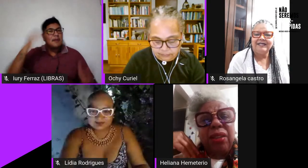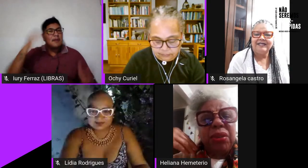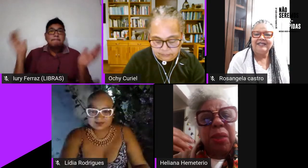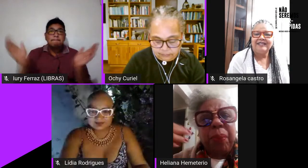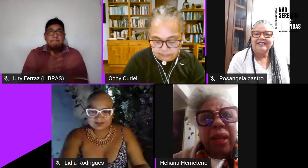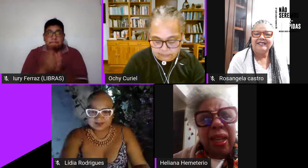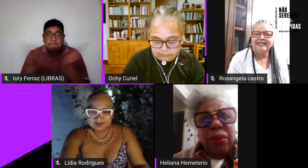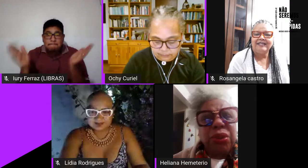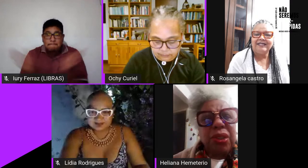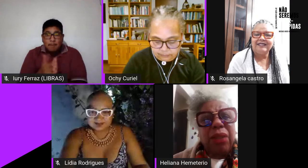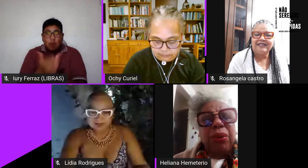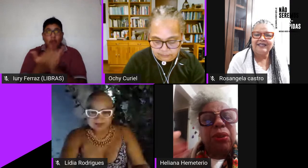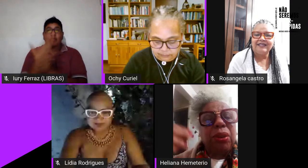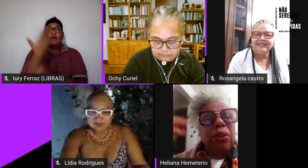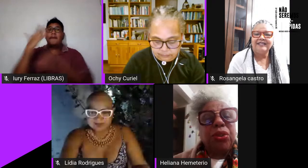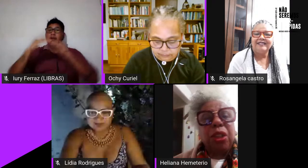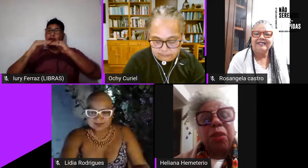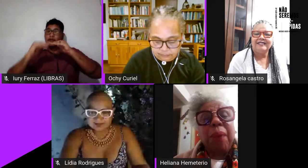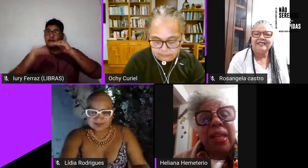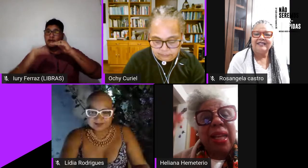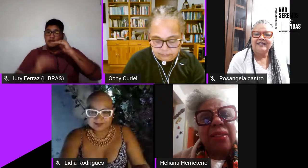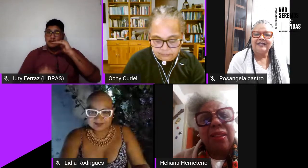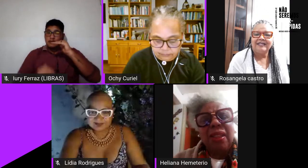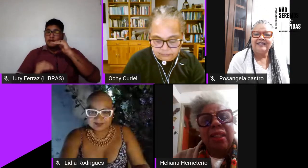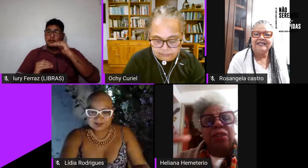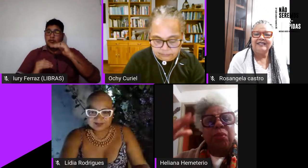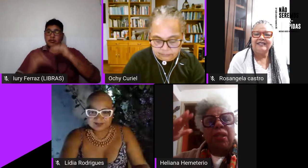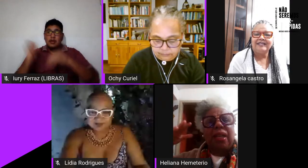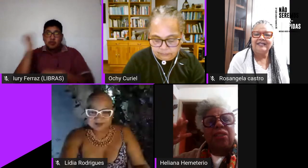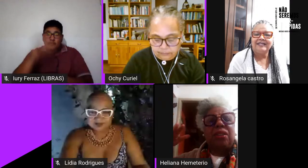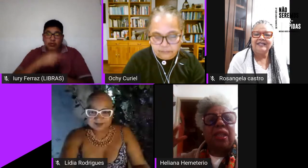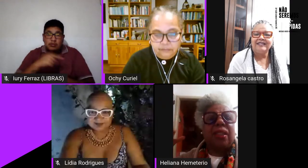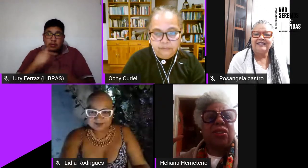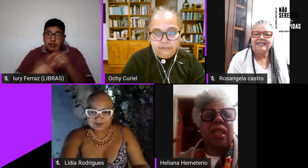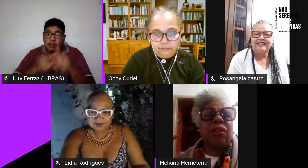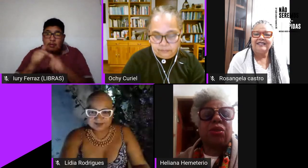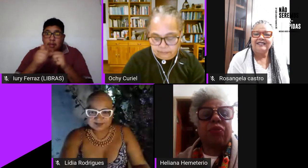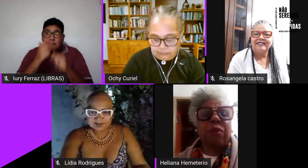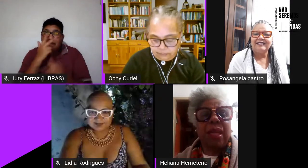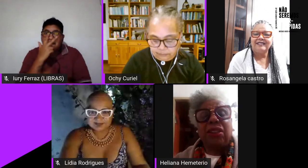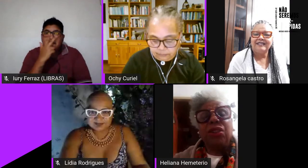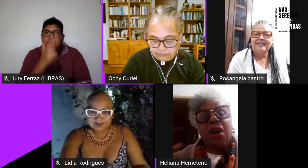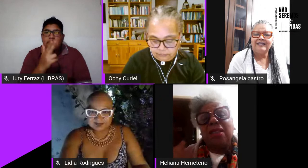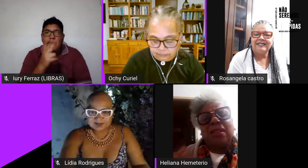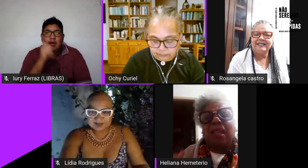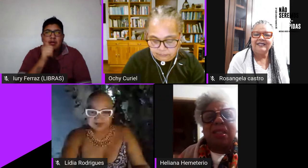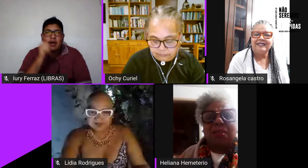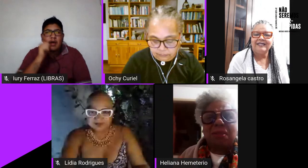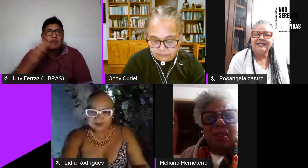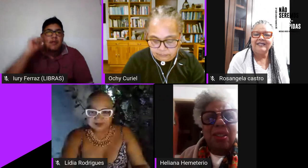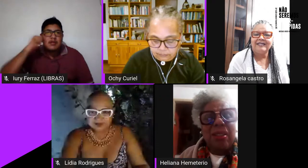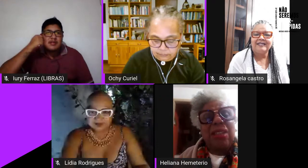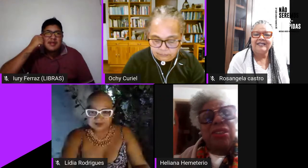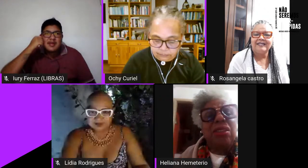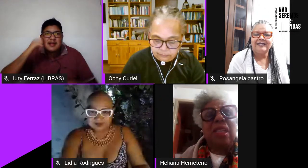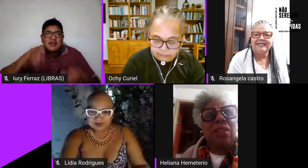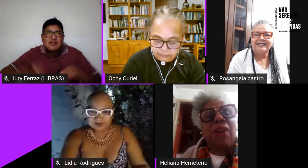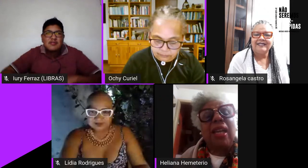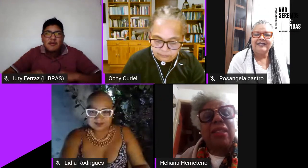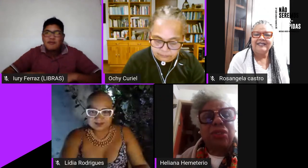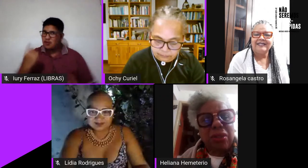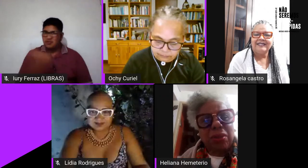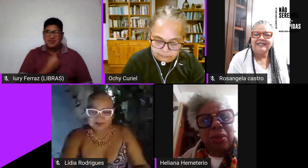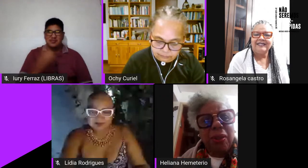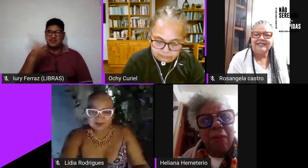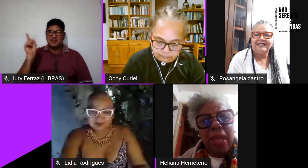dificuldade dos empregos na luta todo dia que parece que as mulheres negras tem o sofrimento e nós não e a gente tem que